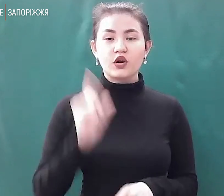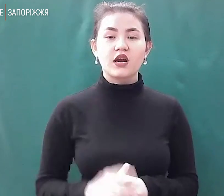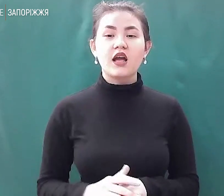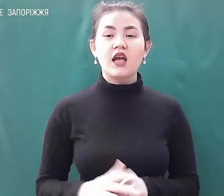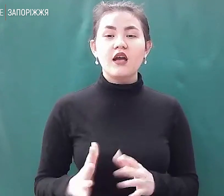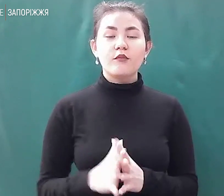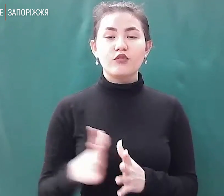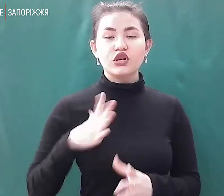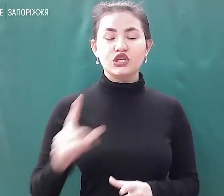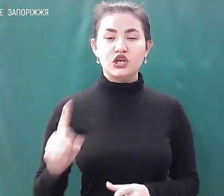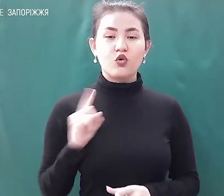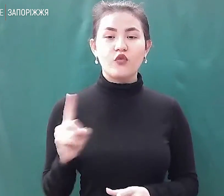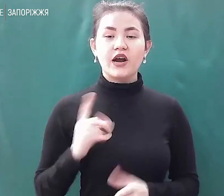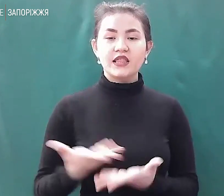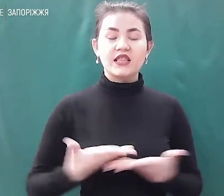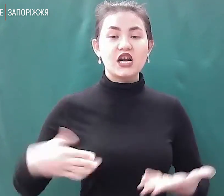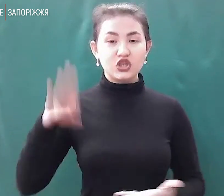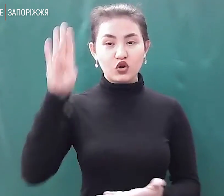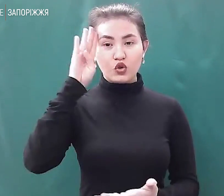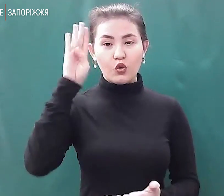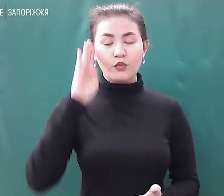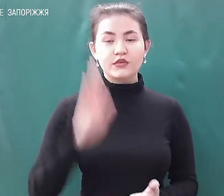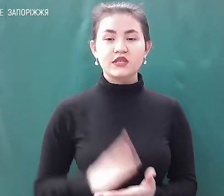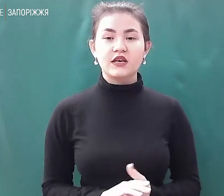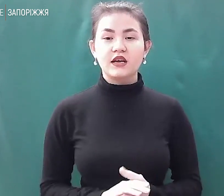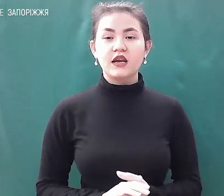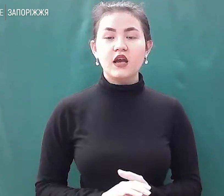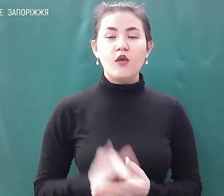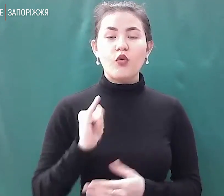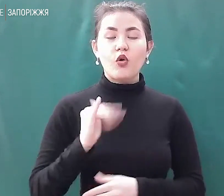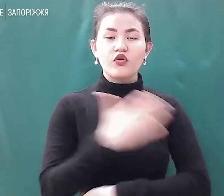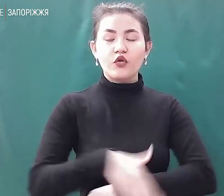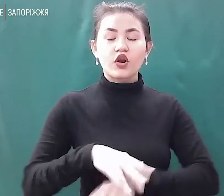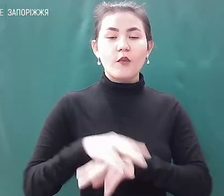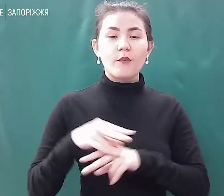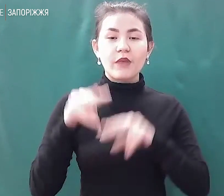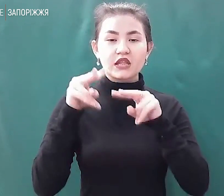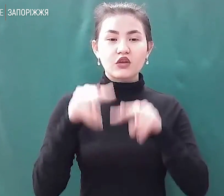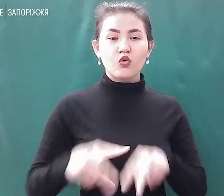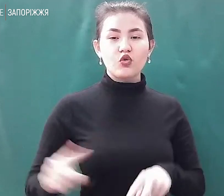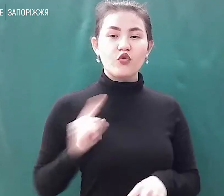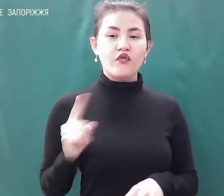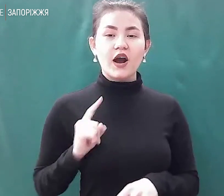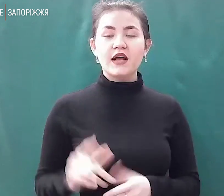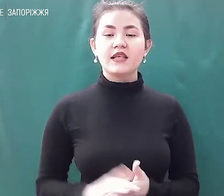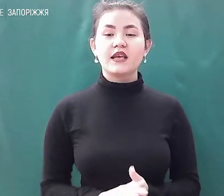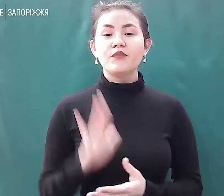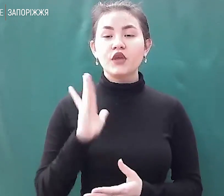наші хлопці по дворам патрулювання, аби не було меридерства, і будуть продовжити надалі це робити,